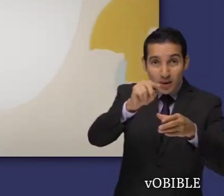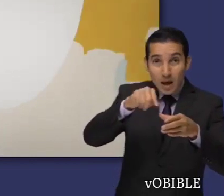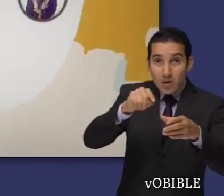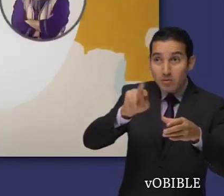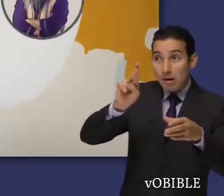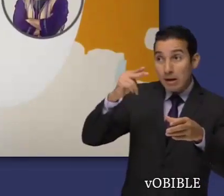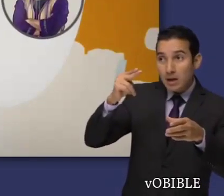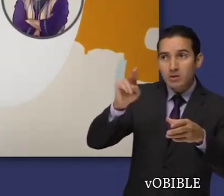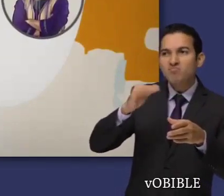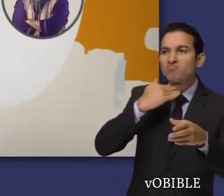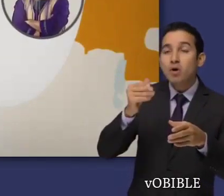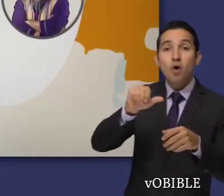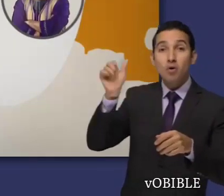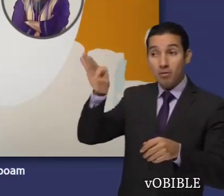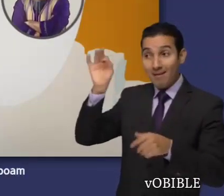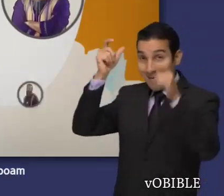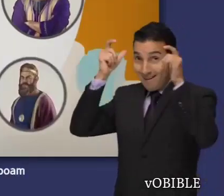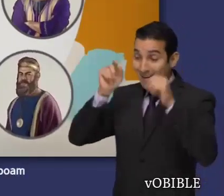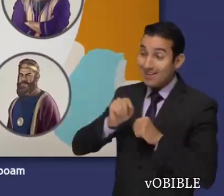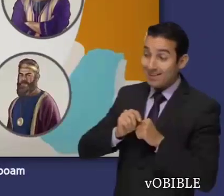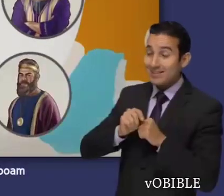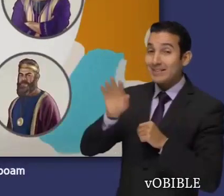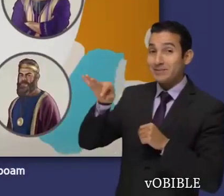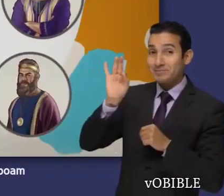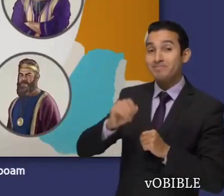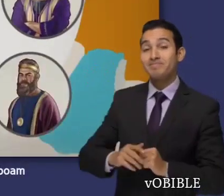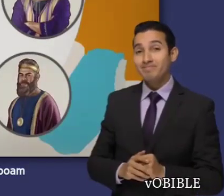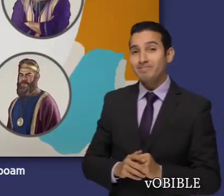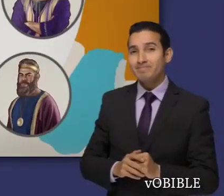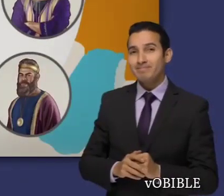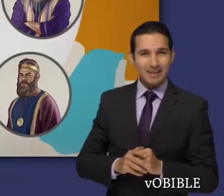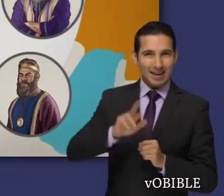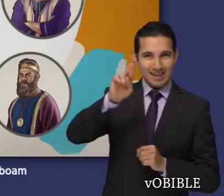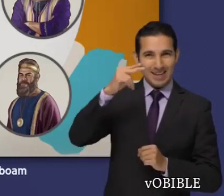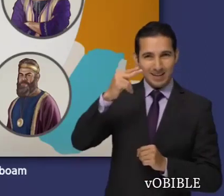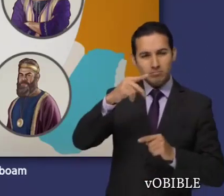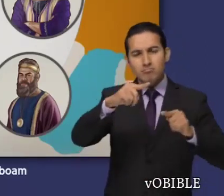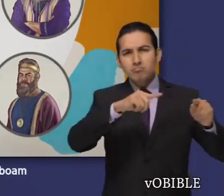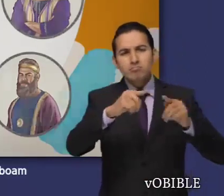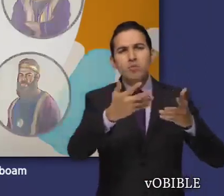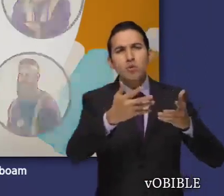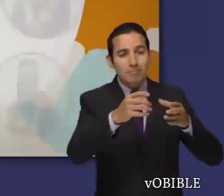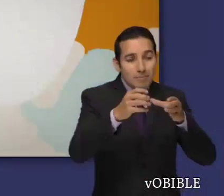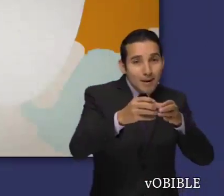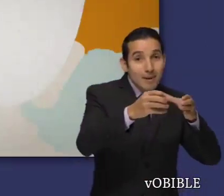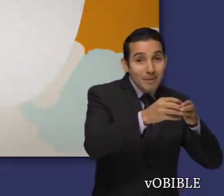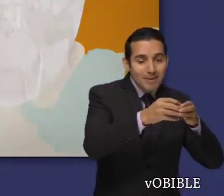tribus se rebelan, y hacen rey a Jeroboam. Rehoboam sólo gobierna sobre las tribus de Judá y Benjamín.